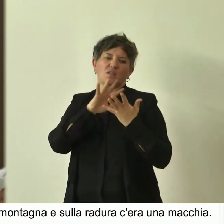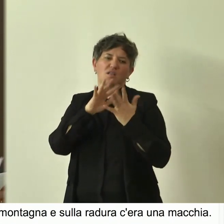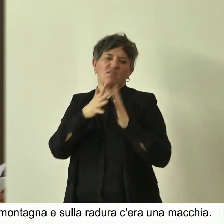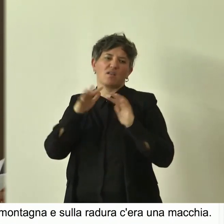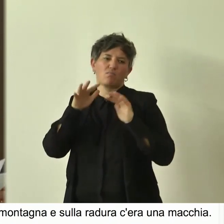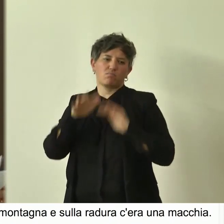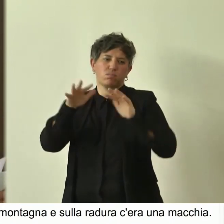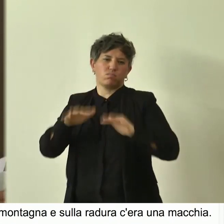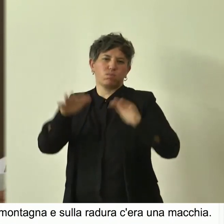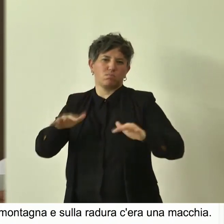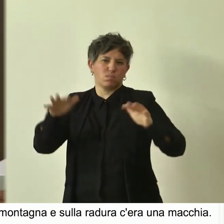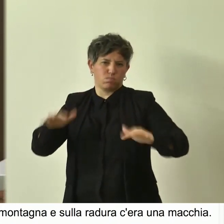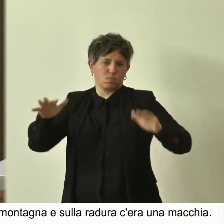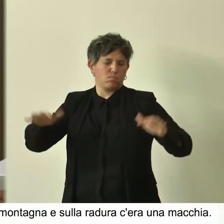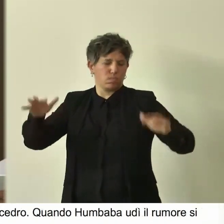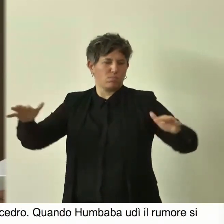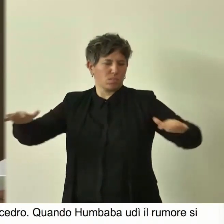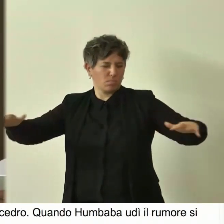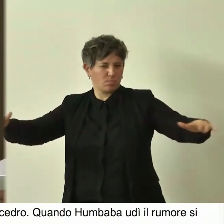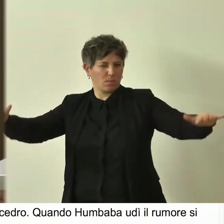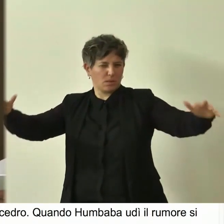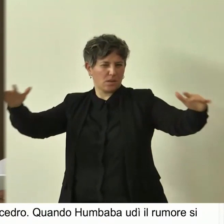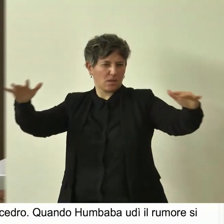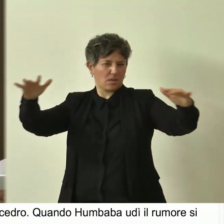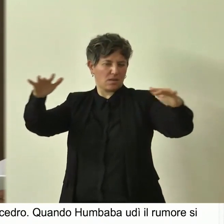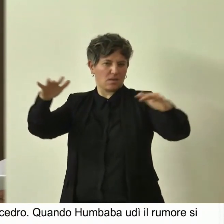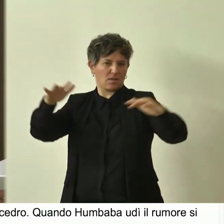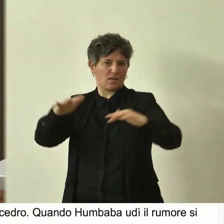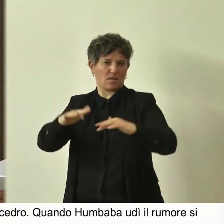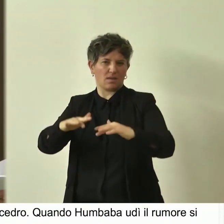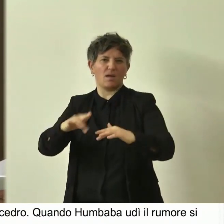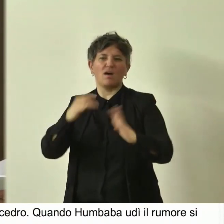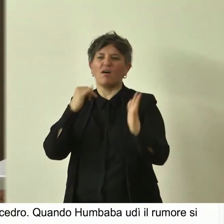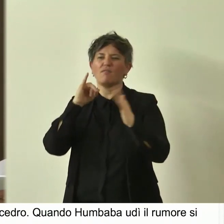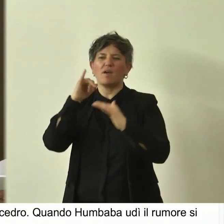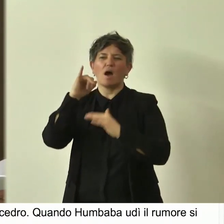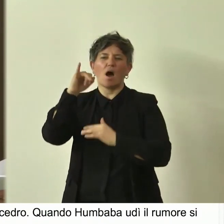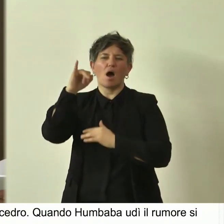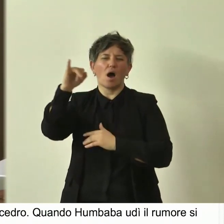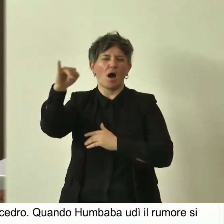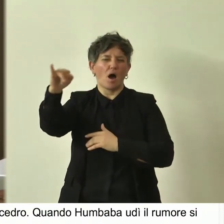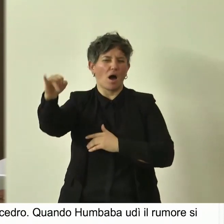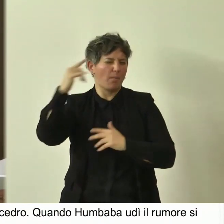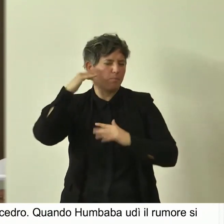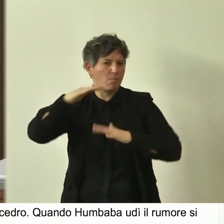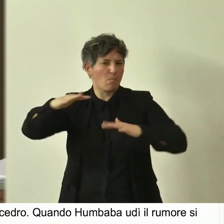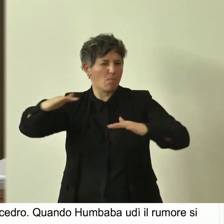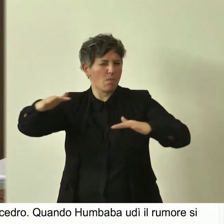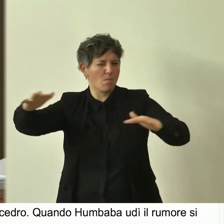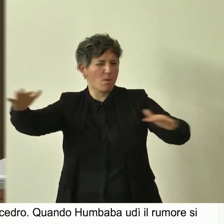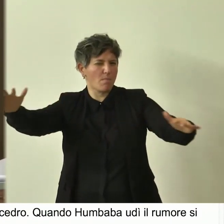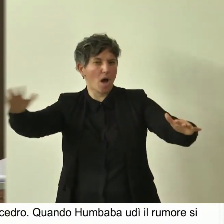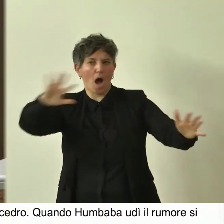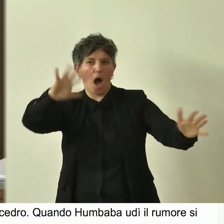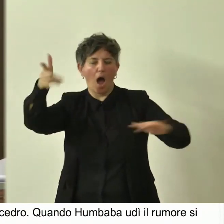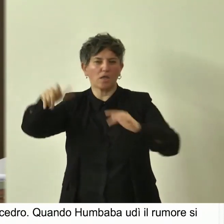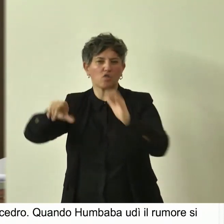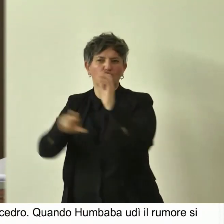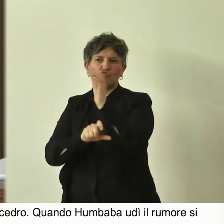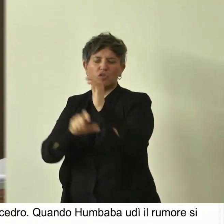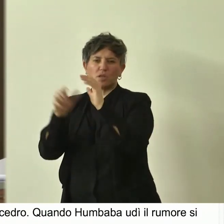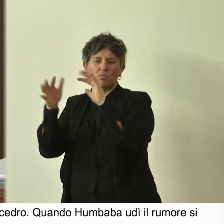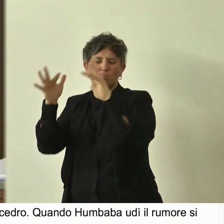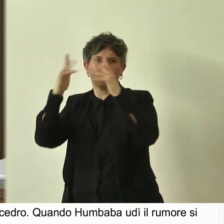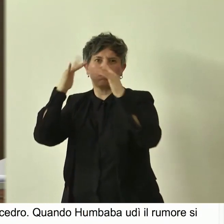quello che avevano abbattuto era il custode della foresta. Fino a una distanza di due leghe rabbrividirono i cedri quando Enchidu abbattè il